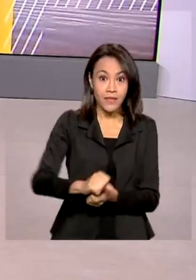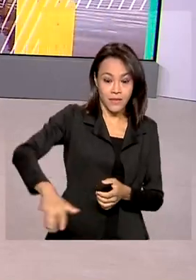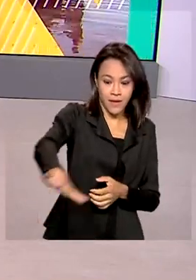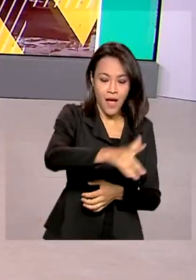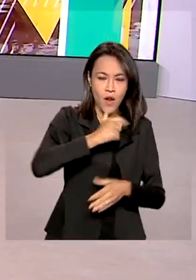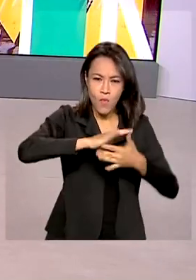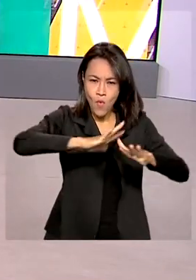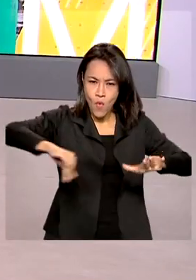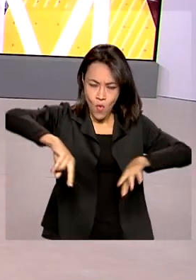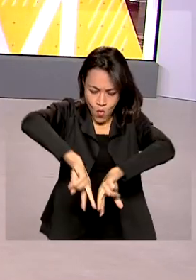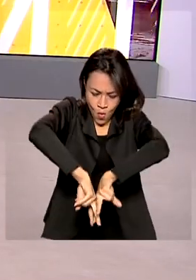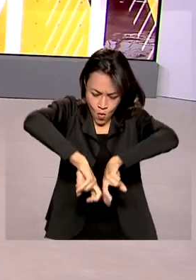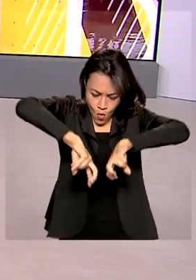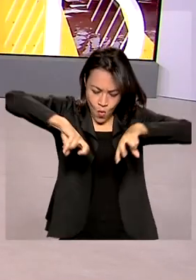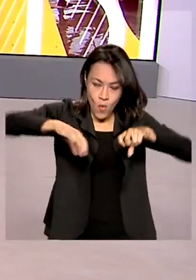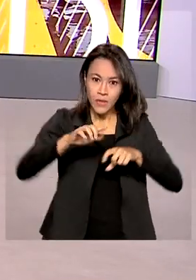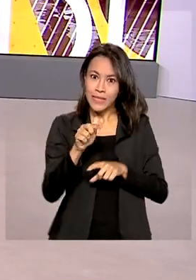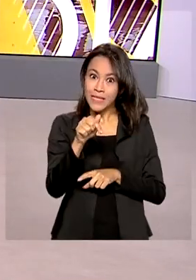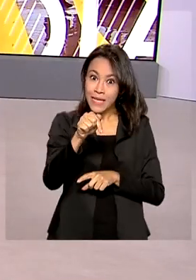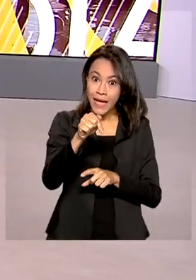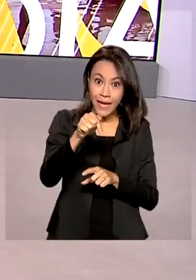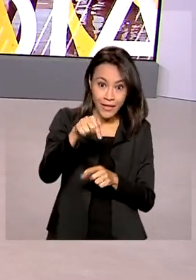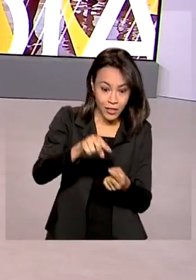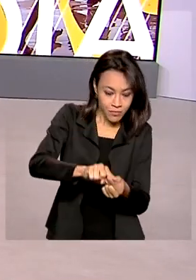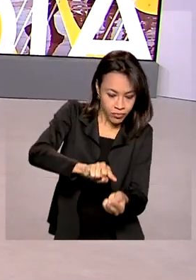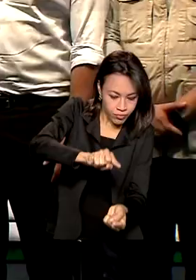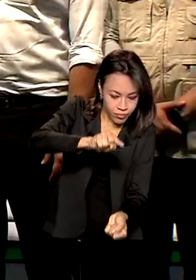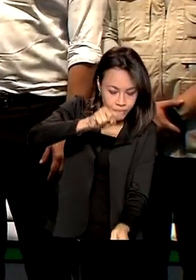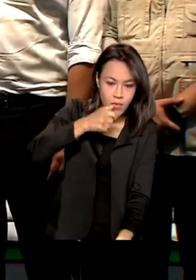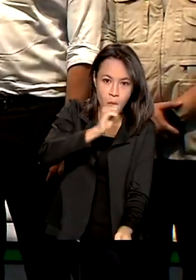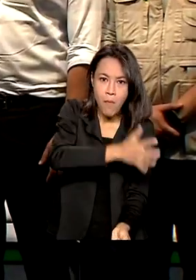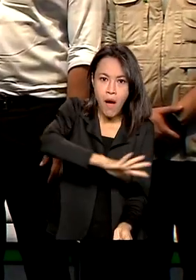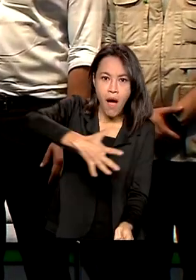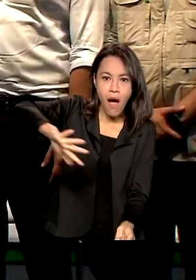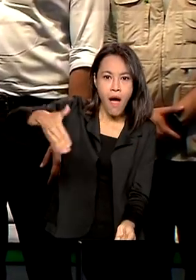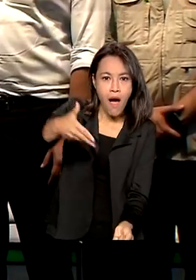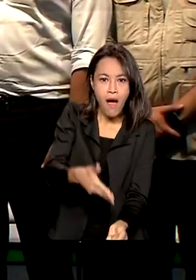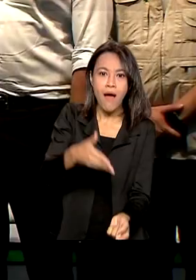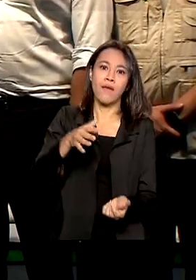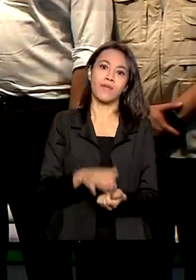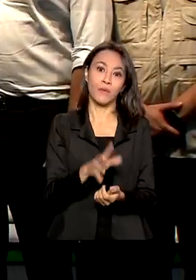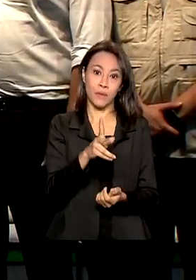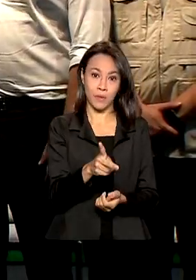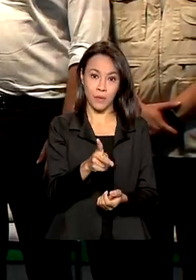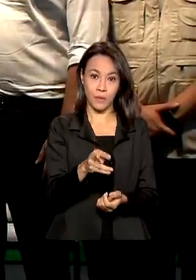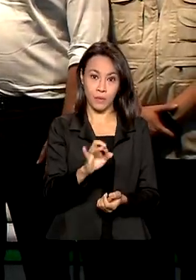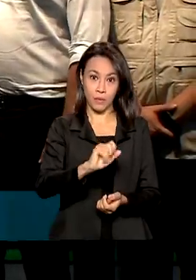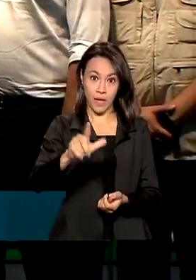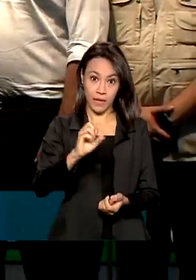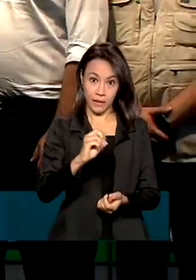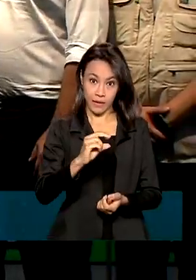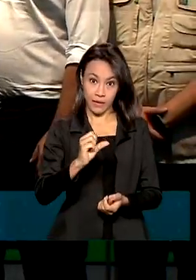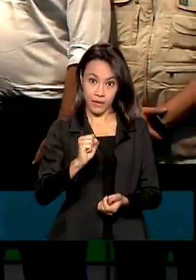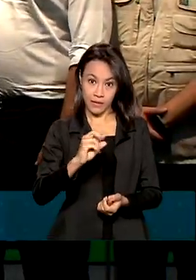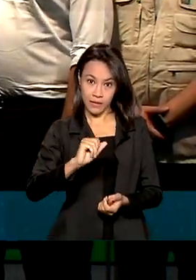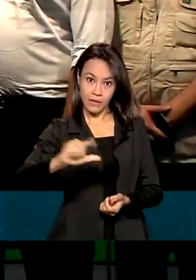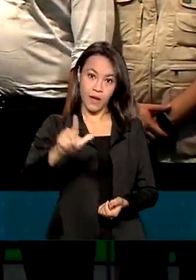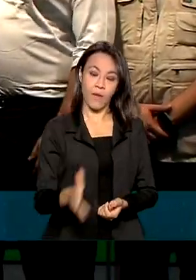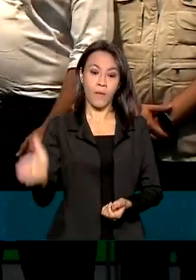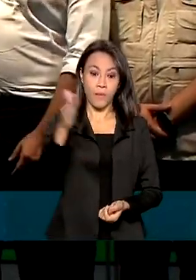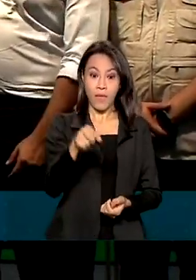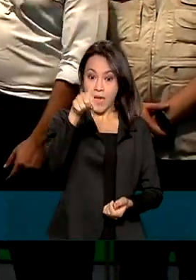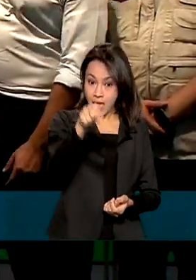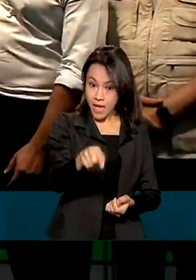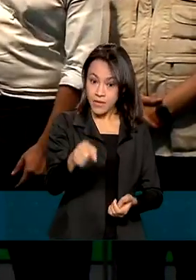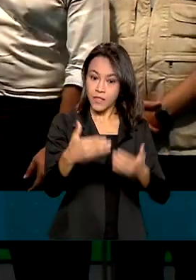7 mil metros de profundidade no fundo do mar. A cerimônia que marcou o início da fase final de testes do Polo Gás